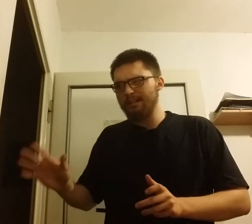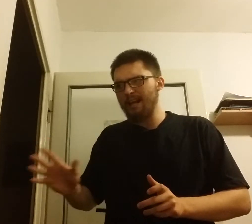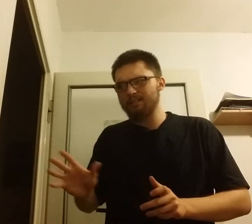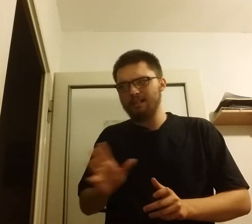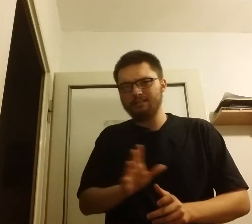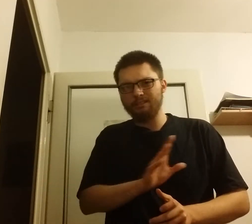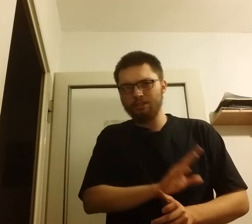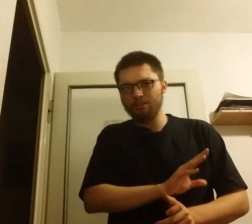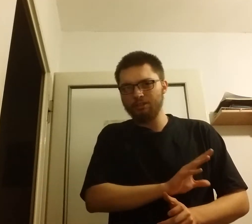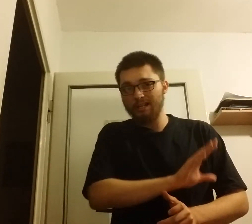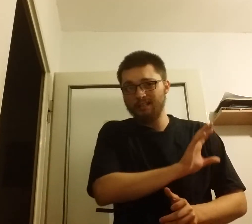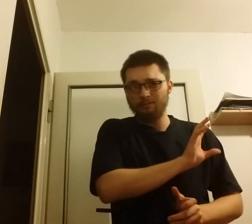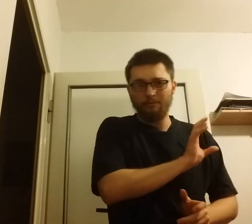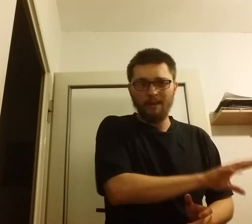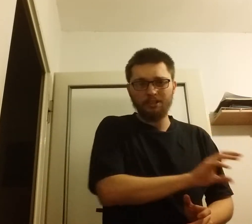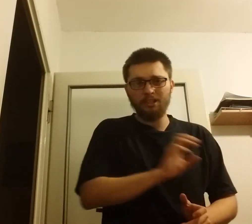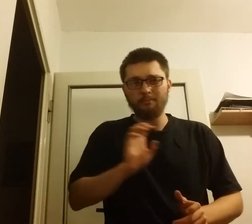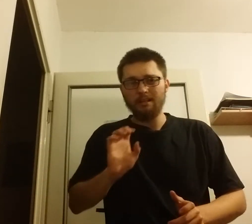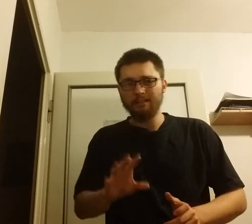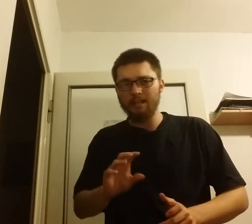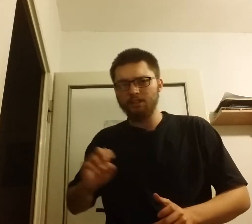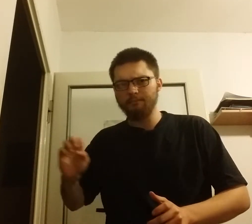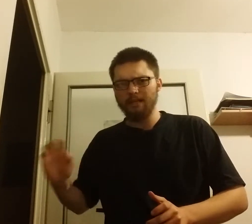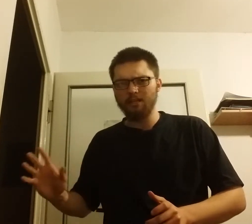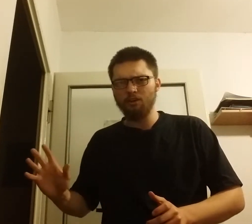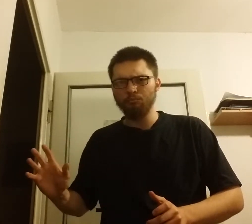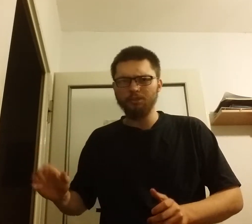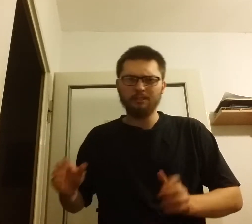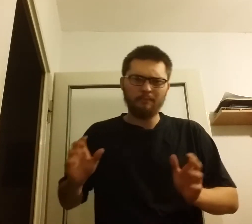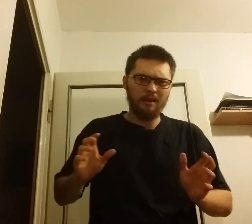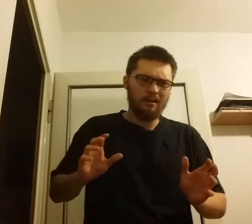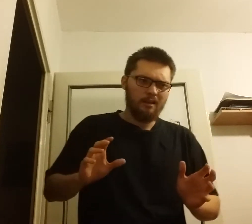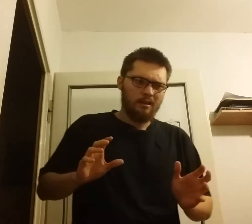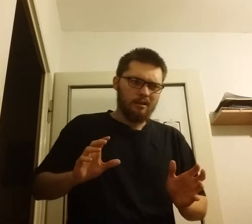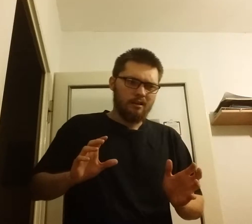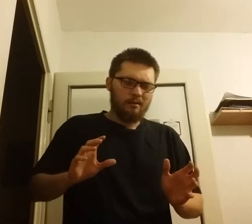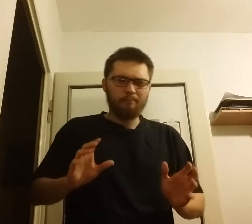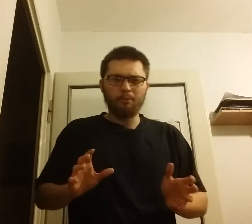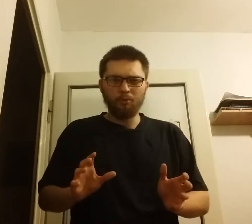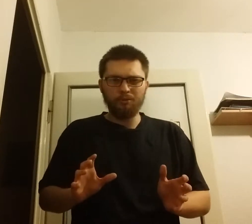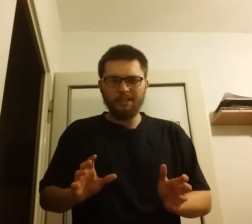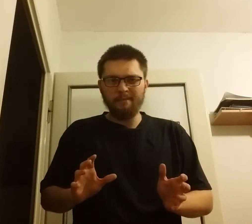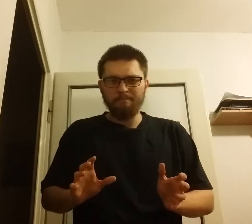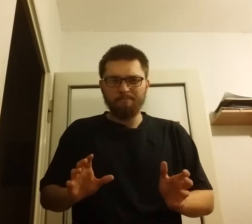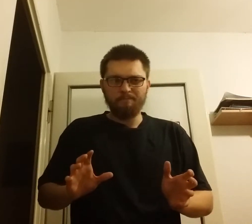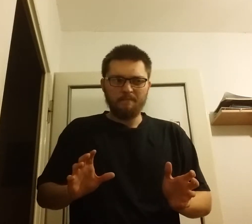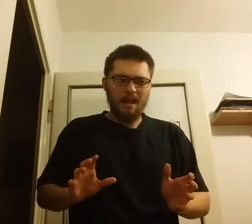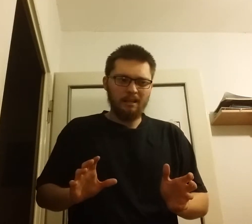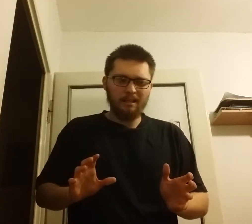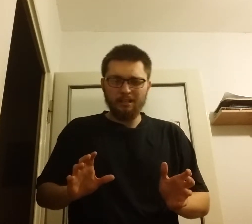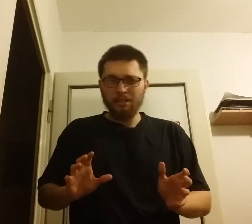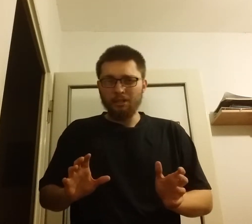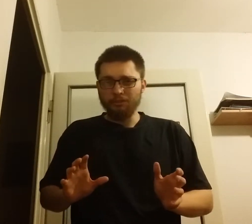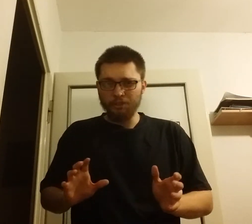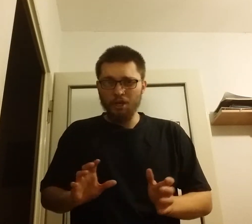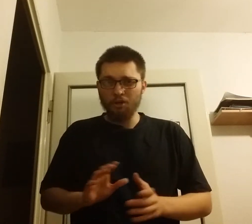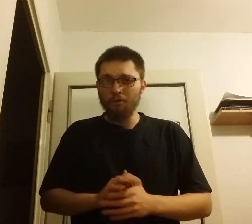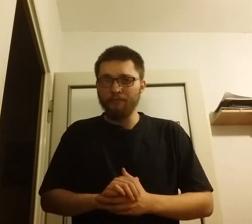każda z tych trzech, zarówno faszyzm, nazizm, jak i komunizm ma plusy, ale tylko i